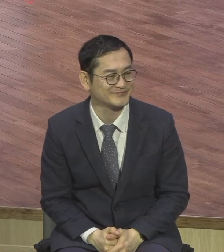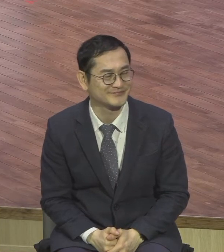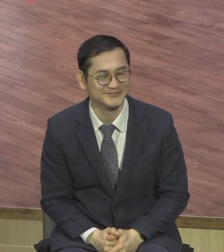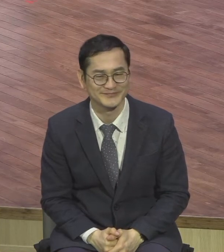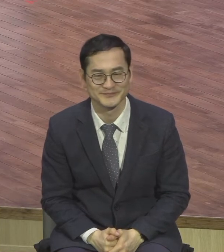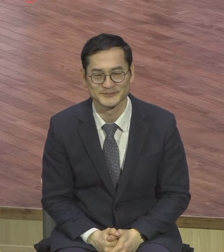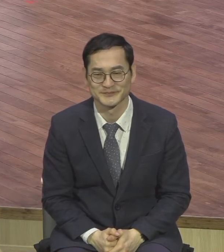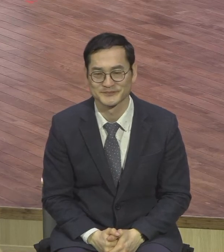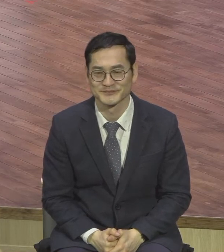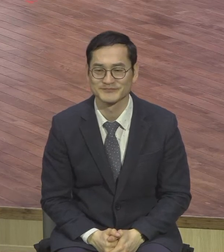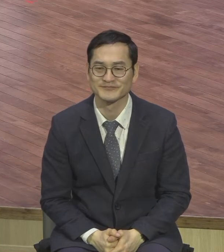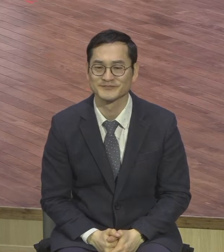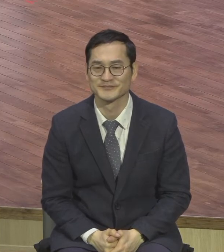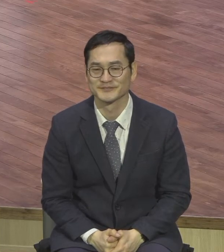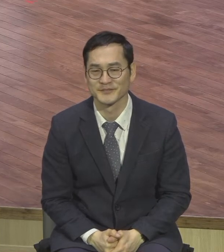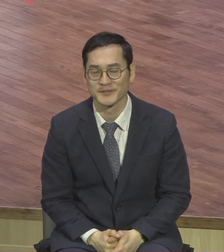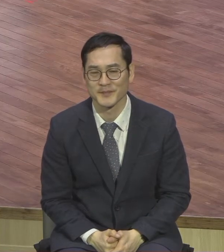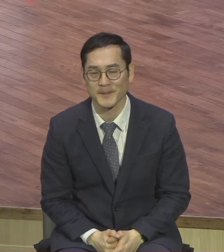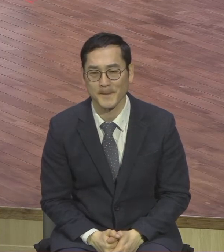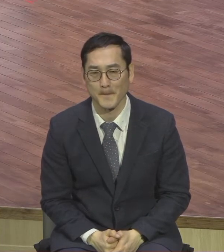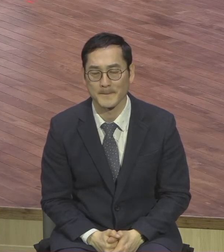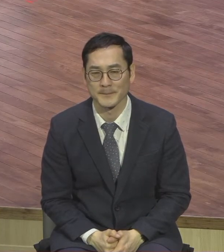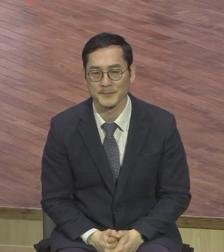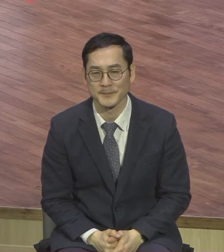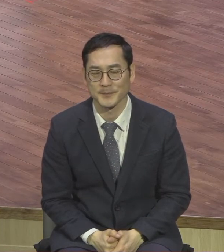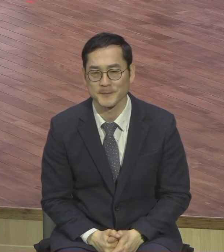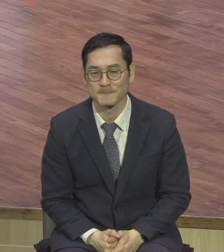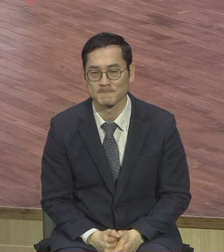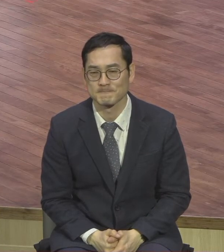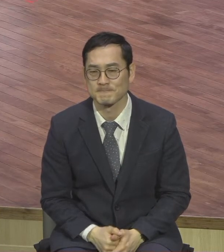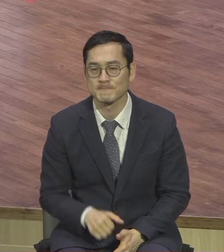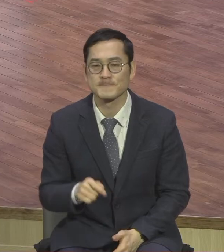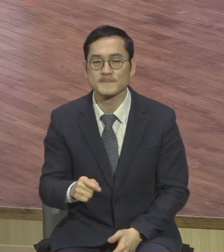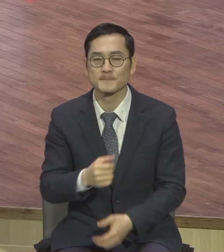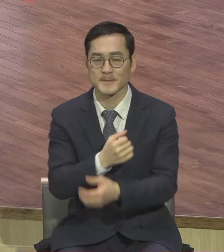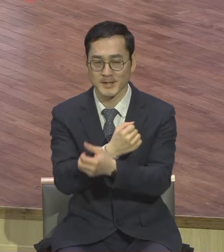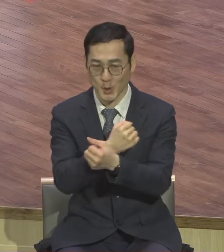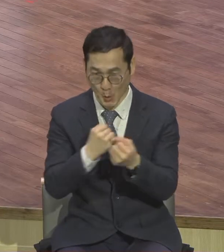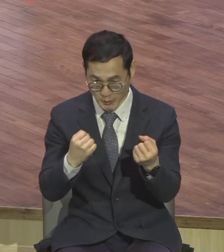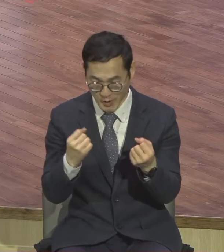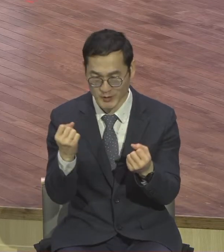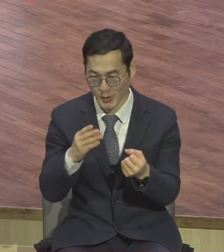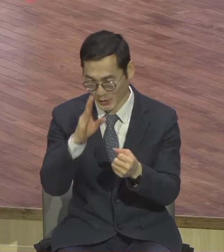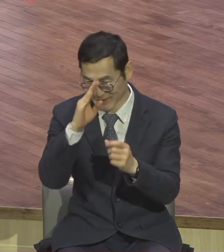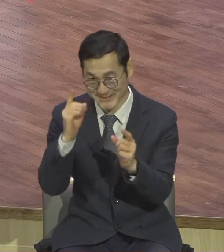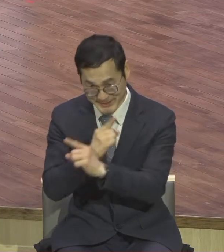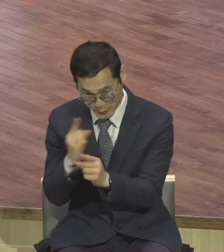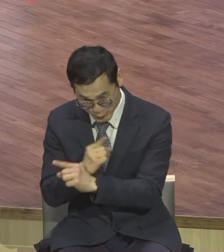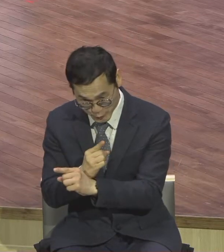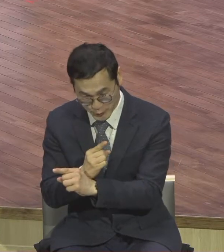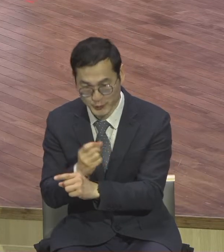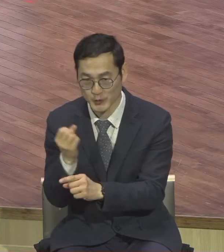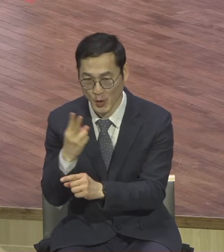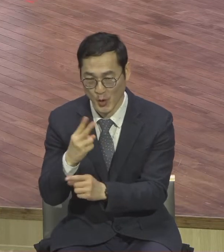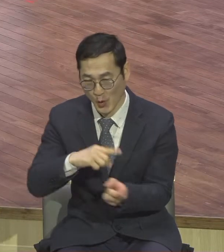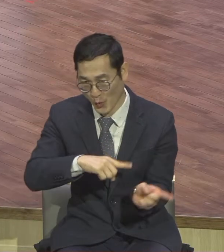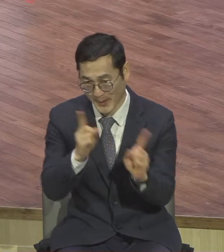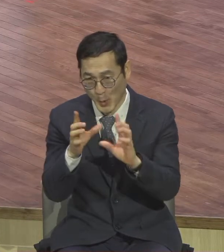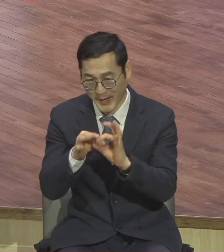이런 말씀 가지고 용서, 치유와 회복의 통로라는 제목으로 말씀을 드립니다.